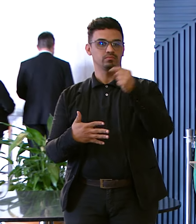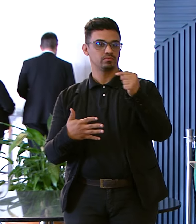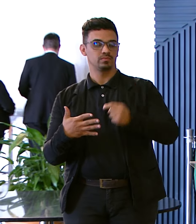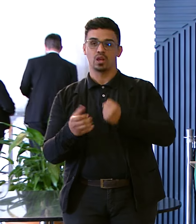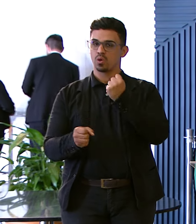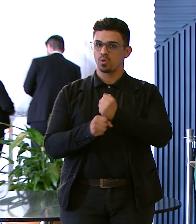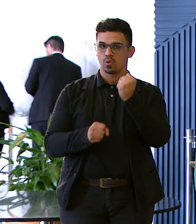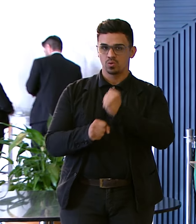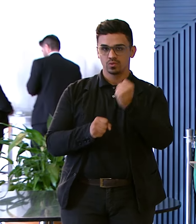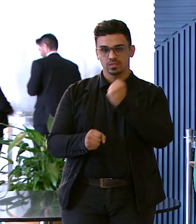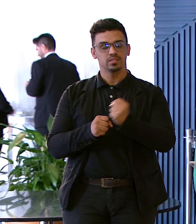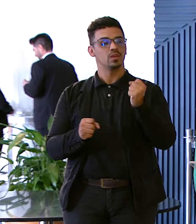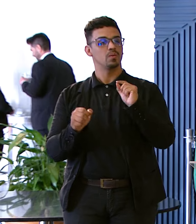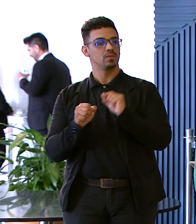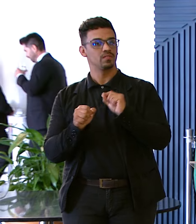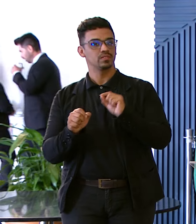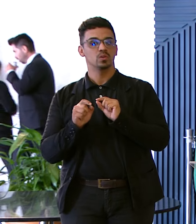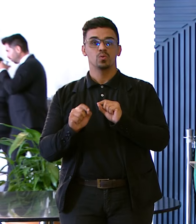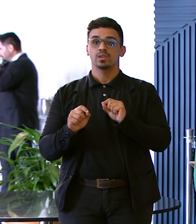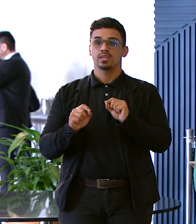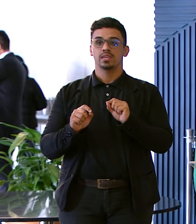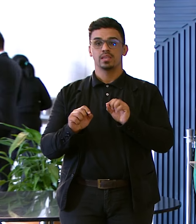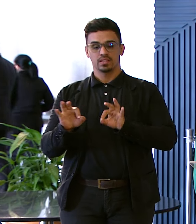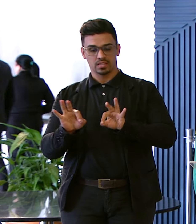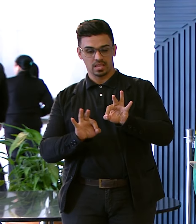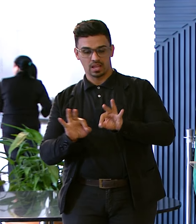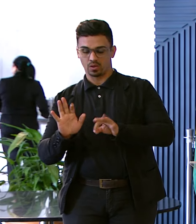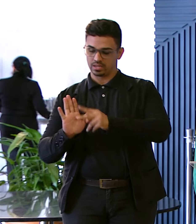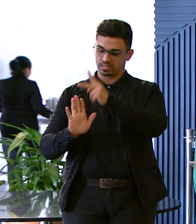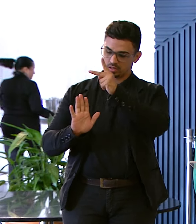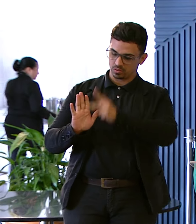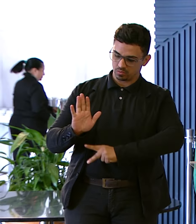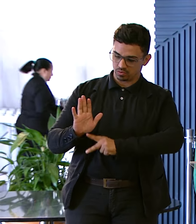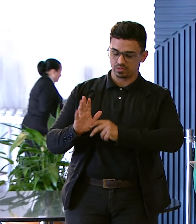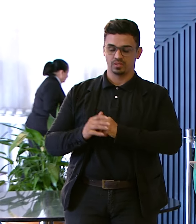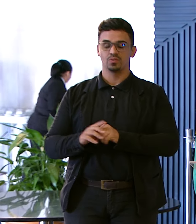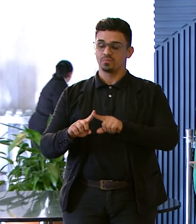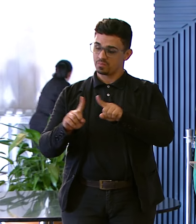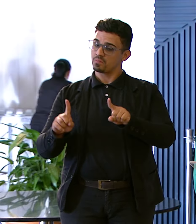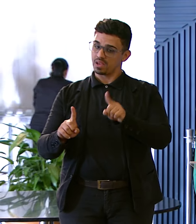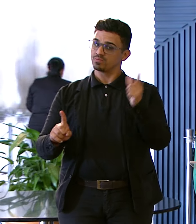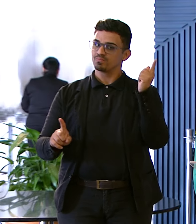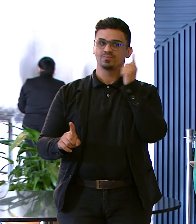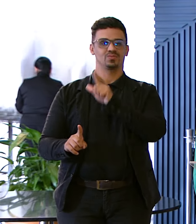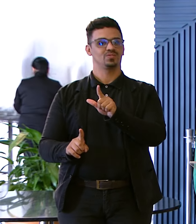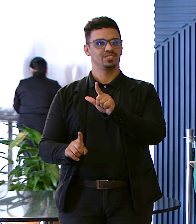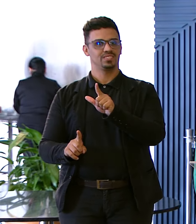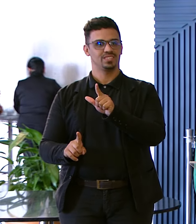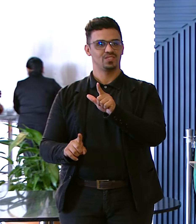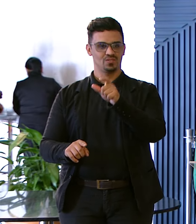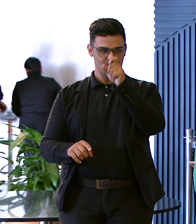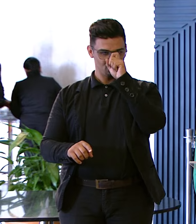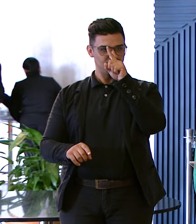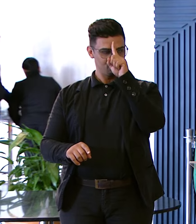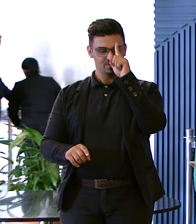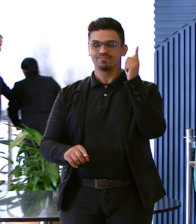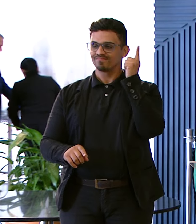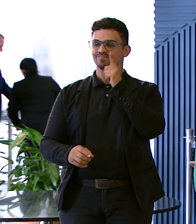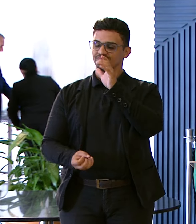Para se fazer O que se era projetado Mas nasceu O Sofia Feldman Nasceu